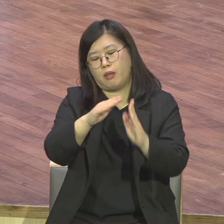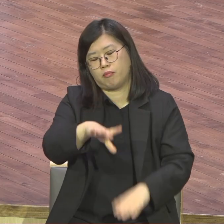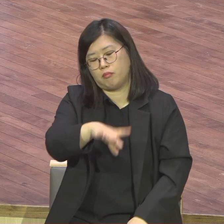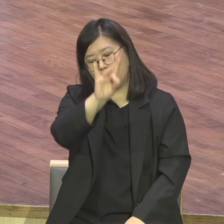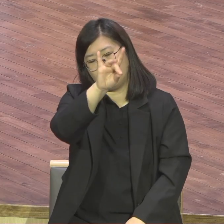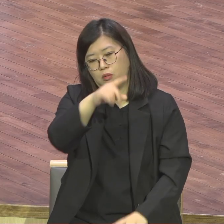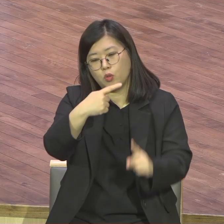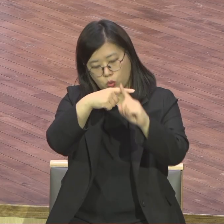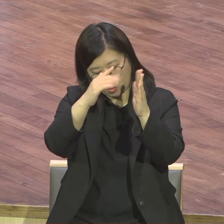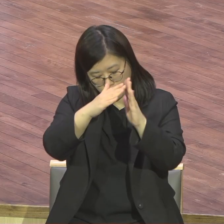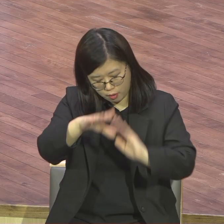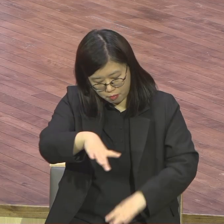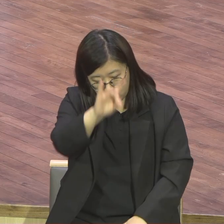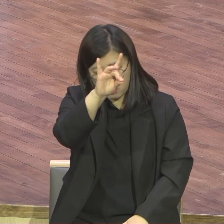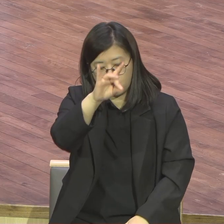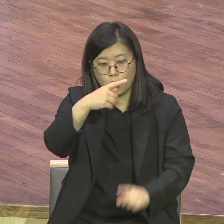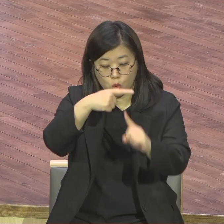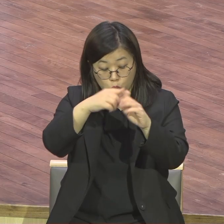지금 뭡니까 라스트 천